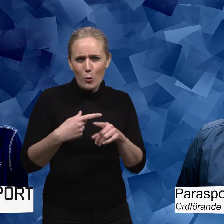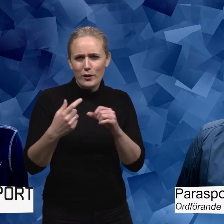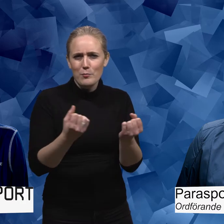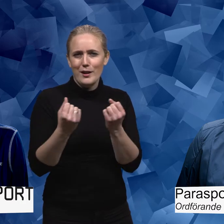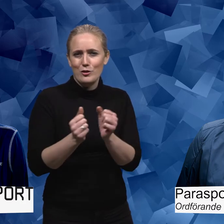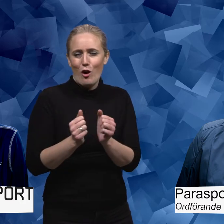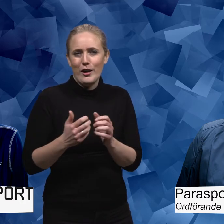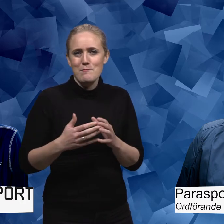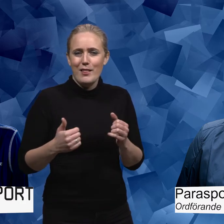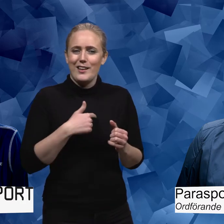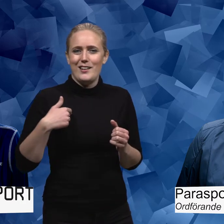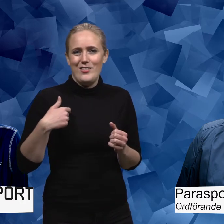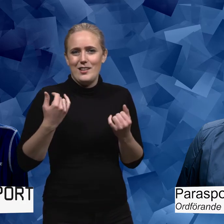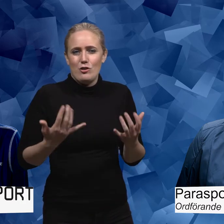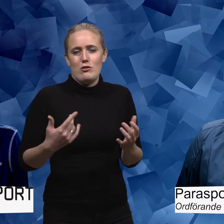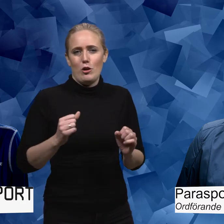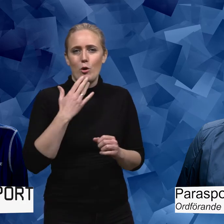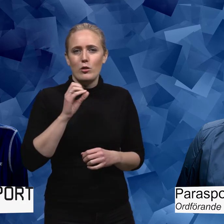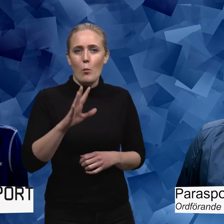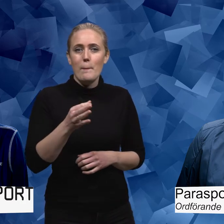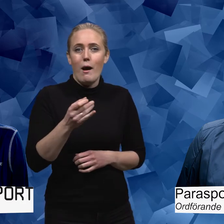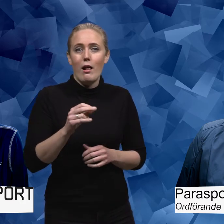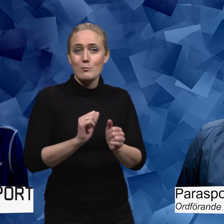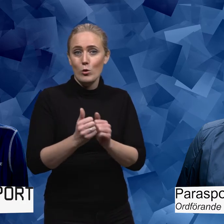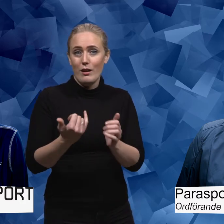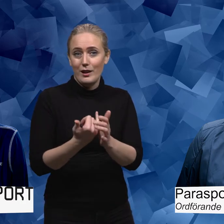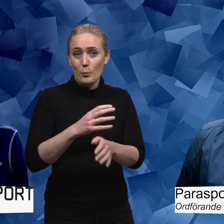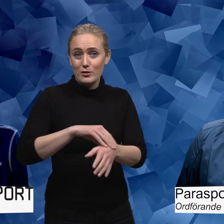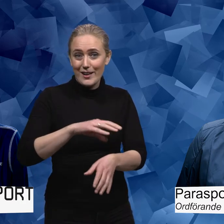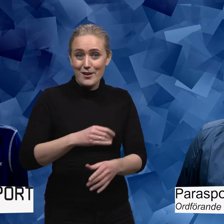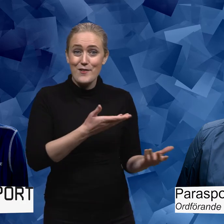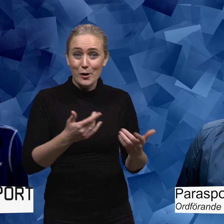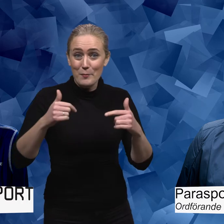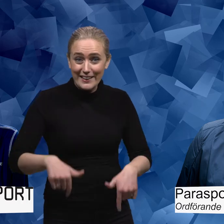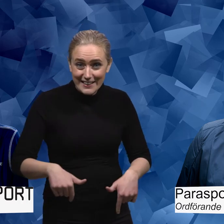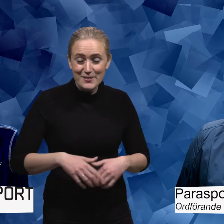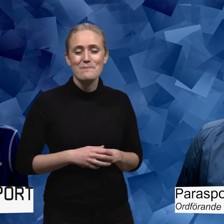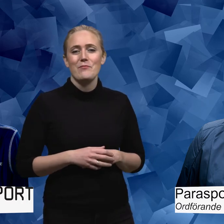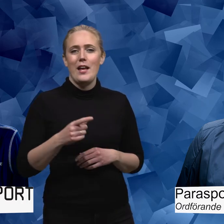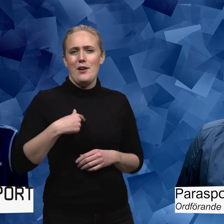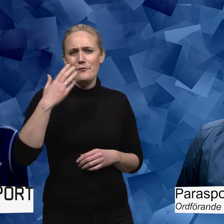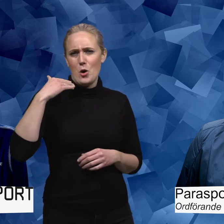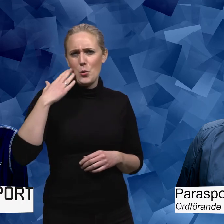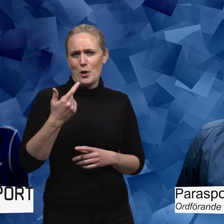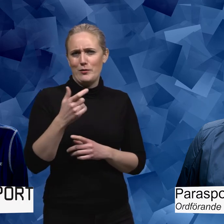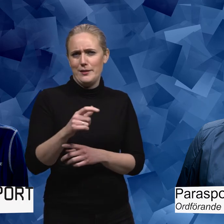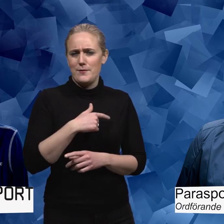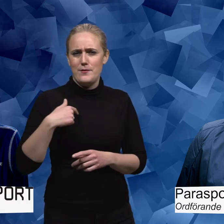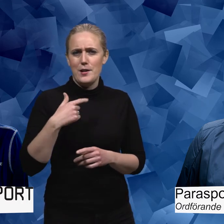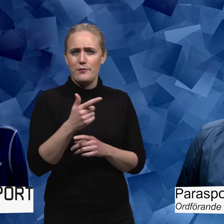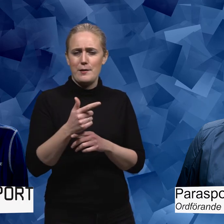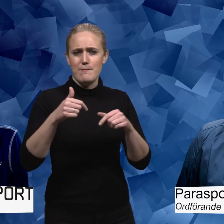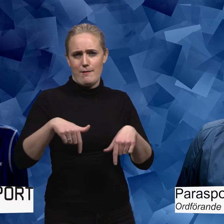spännande saker Åsa, men idag tänkte jag att vi främst skulle prata om parasporten i Sverige. Välkommen hit! Tack så mycket! I de tidigare